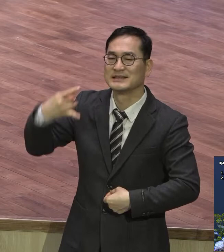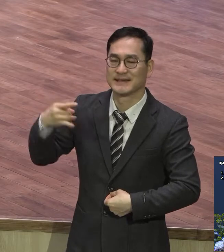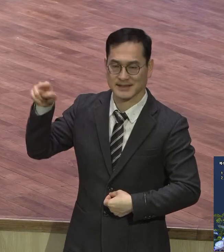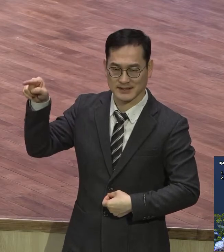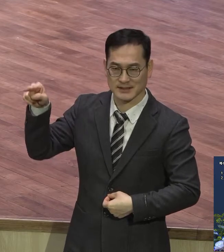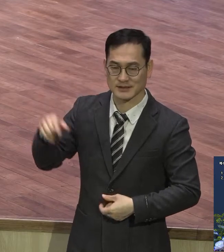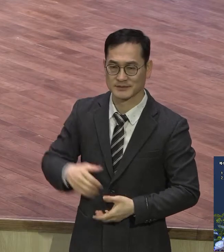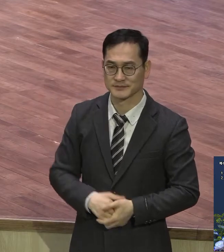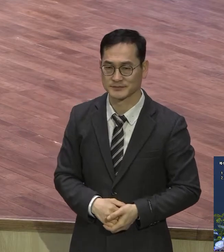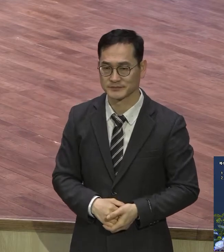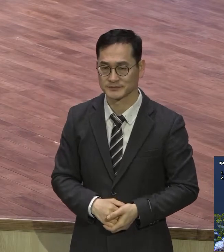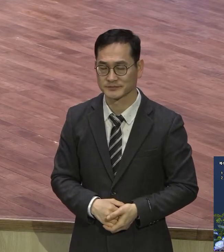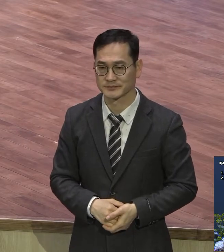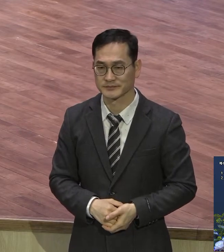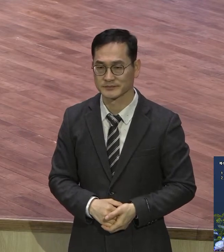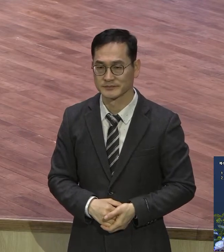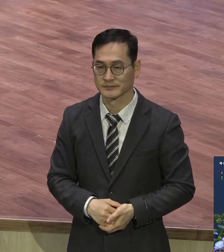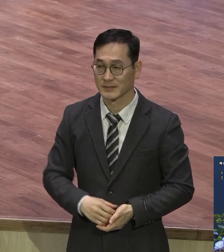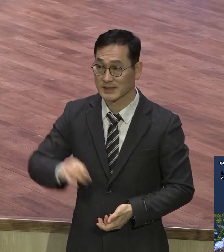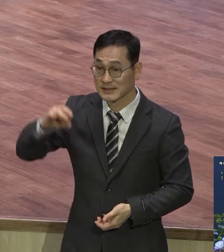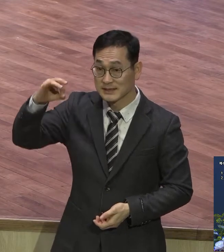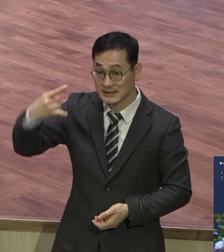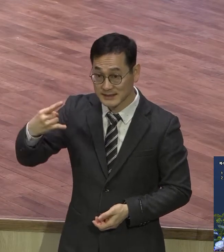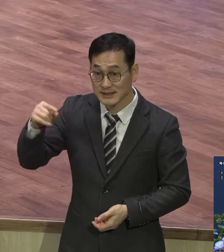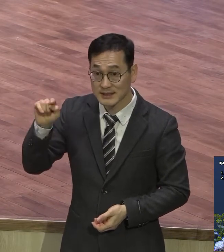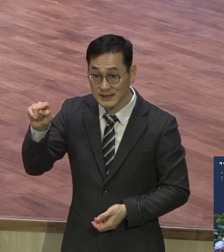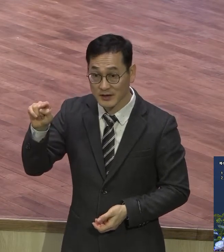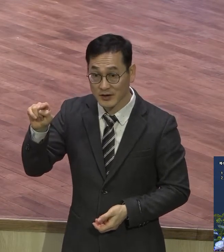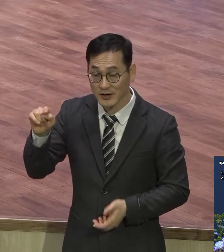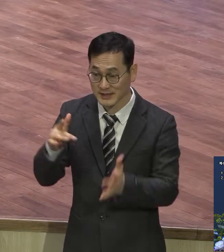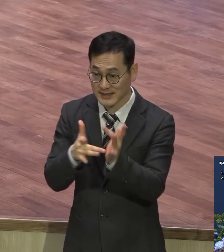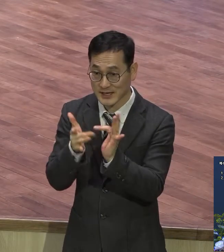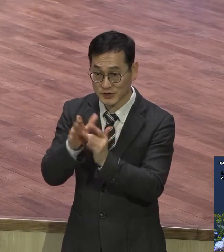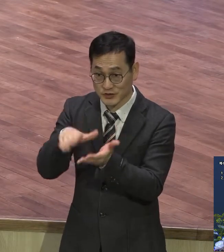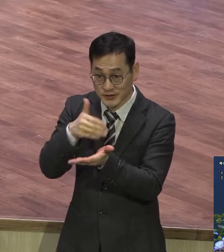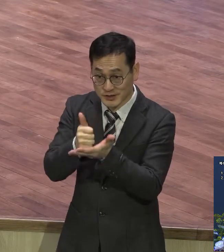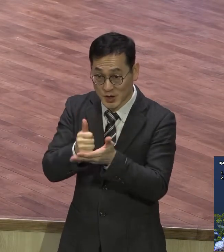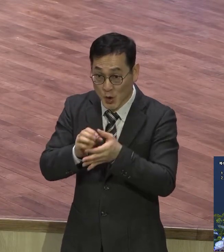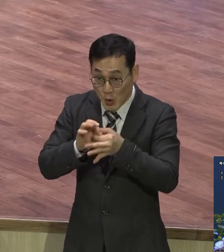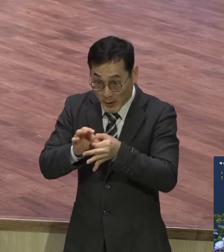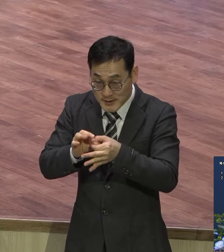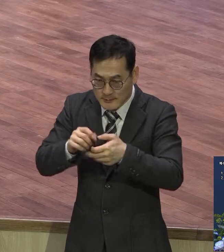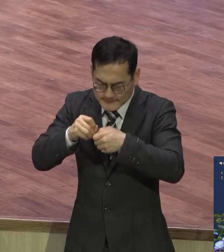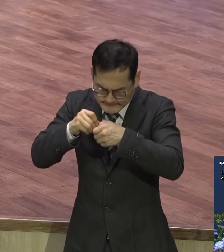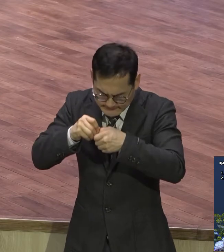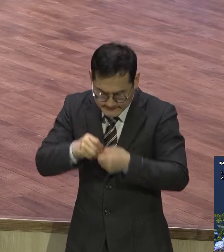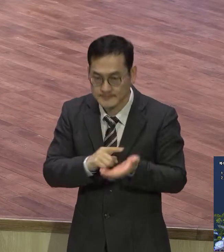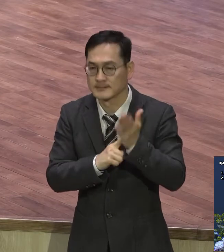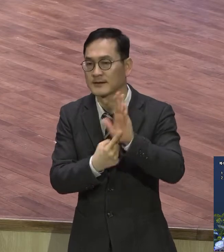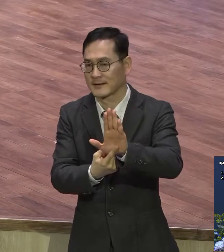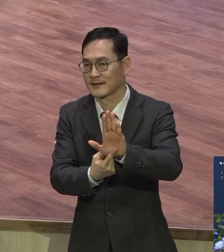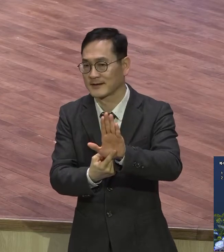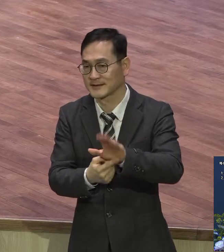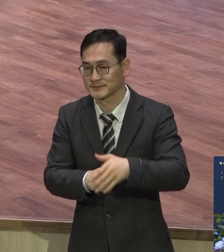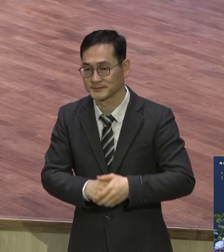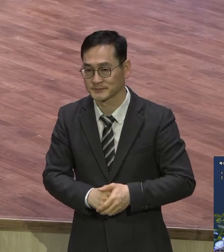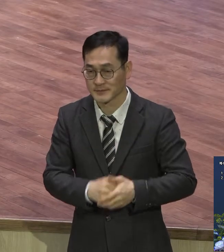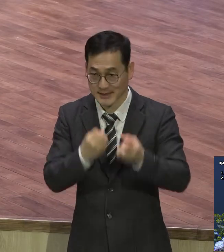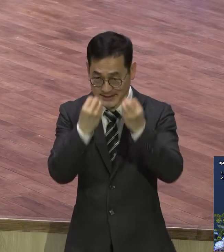의는 예수 거시를 통해서 뭐예요 구체화 됐어요 장시의 3장 사건으로